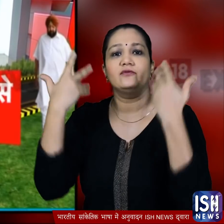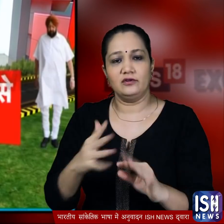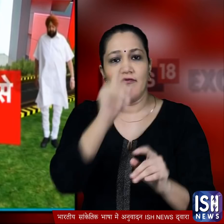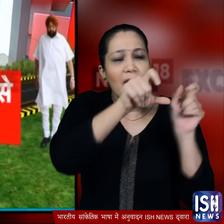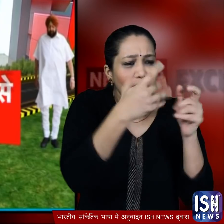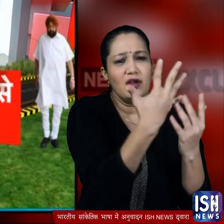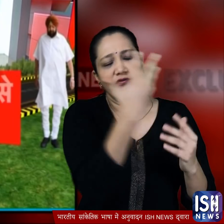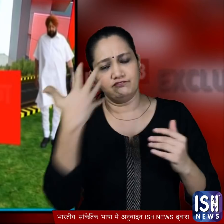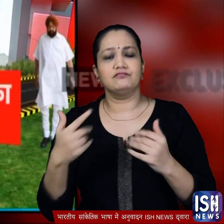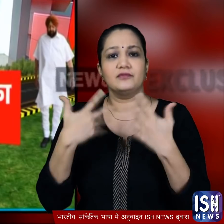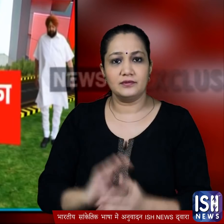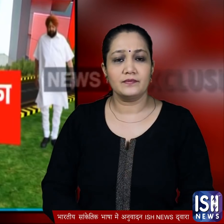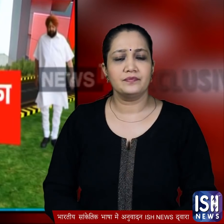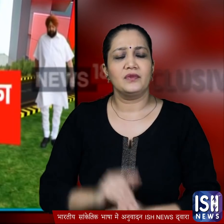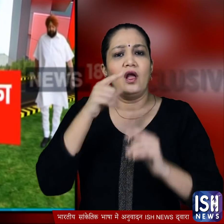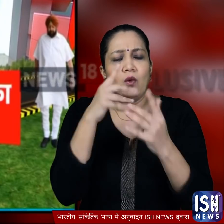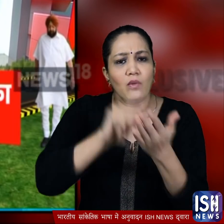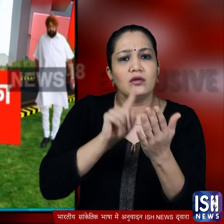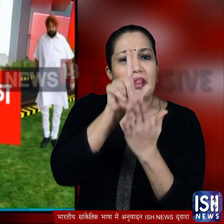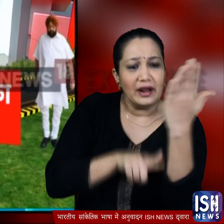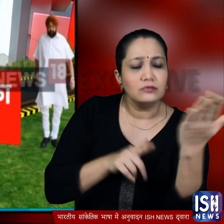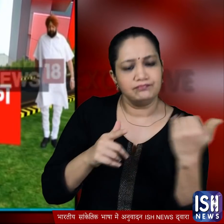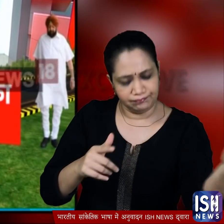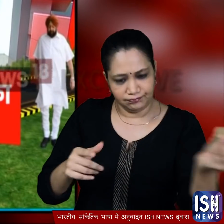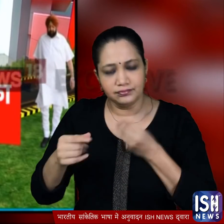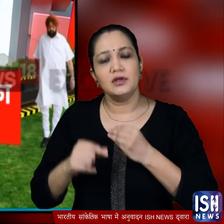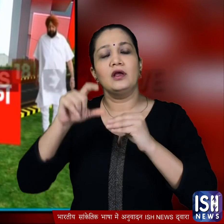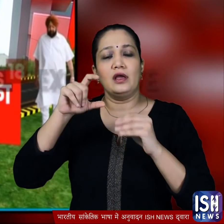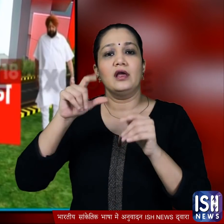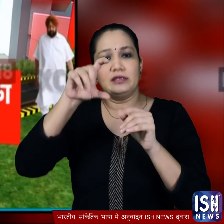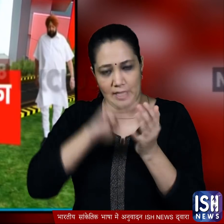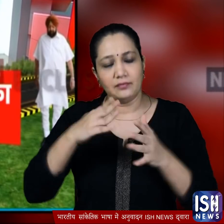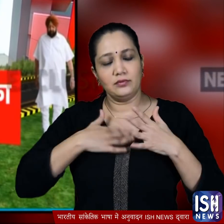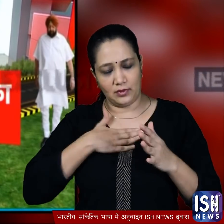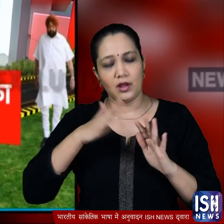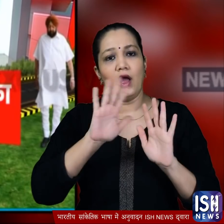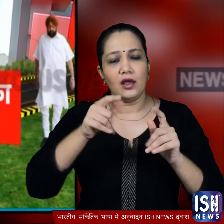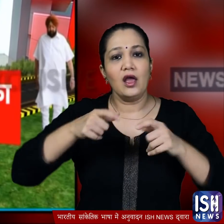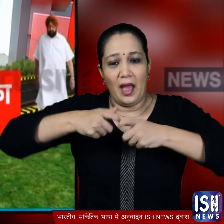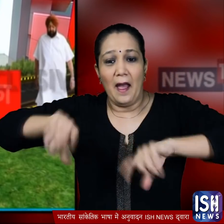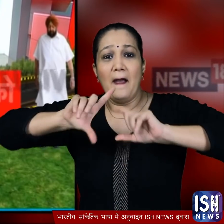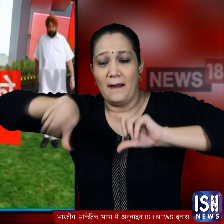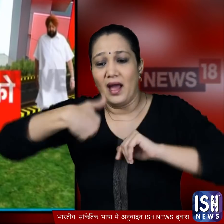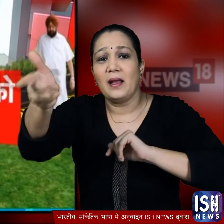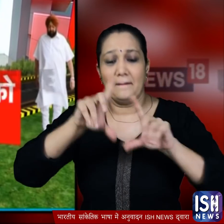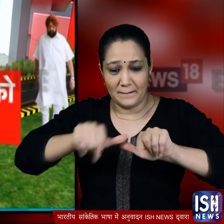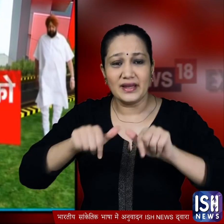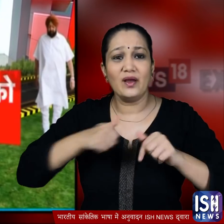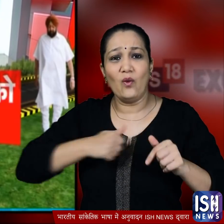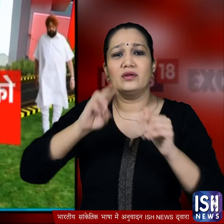बताया गया कि खिलाडियों से उनकी मांगों की चिठी लेने के बाद कैप्टेन अमिंदर सिंग ने उन्हें भरोसा दिया कि कैबिनिट की अगली बैठक में दिव्यांग